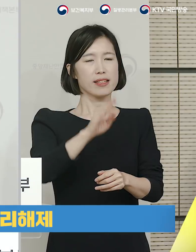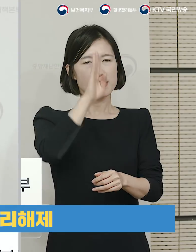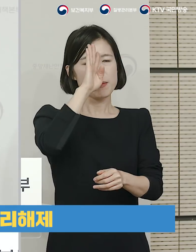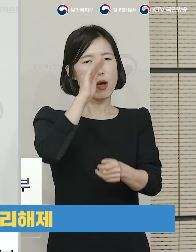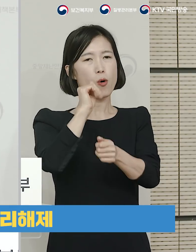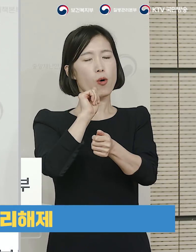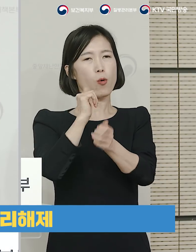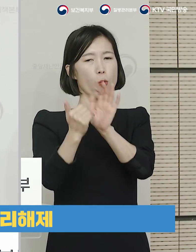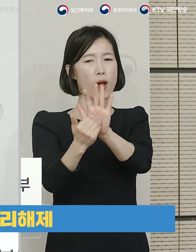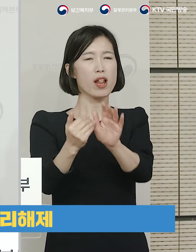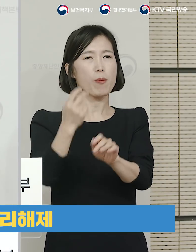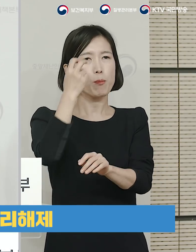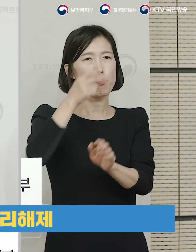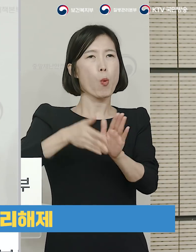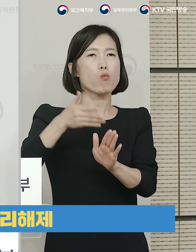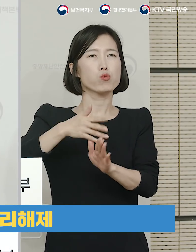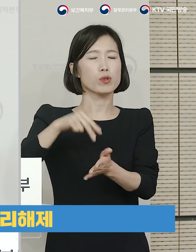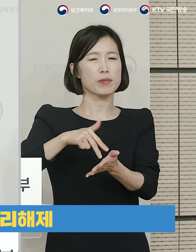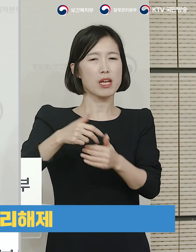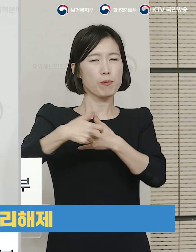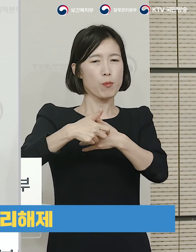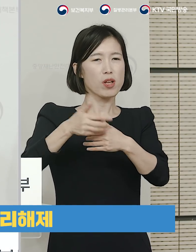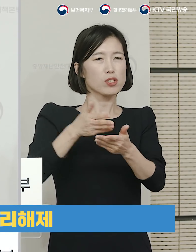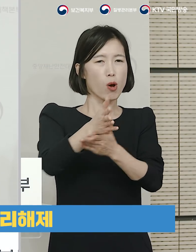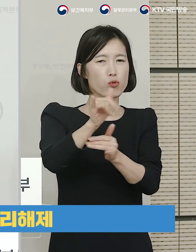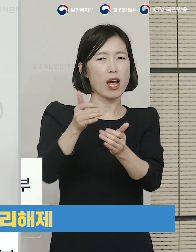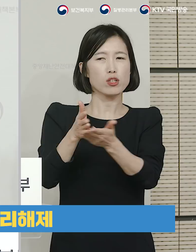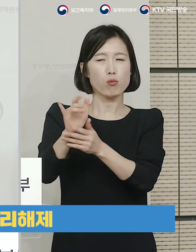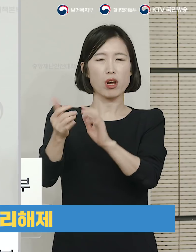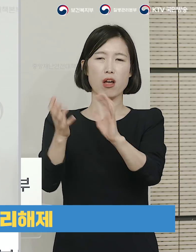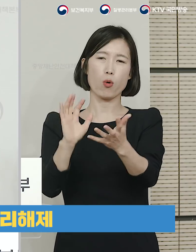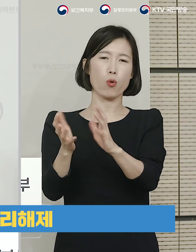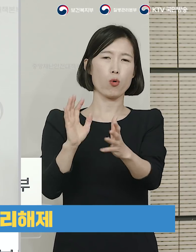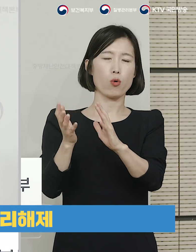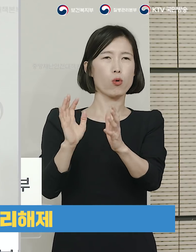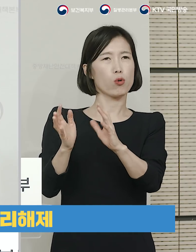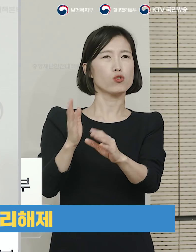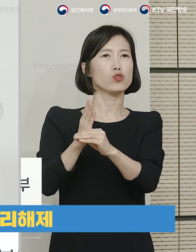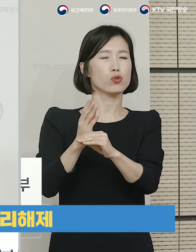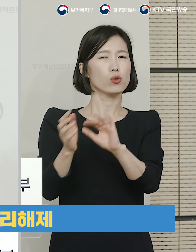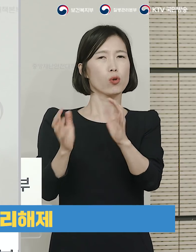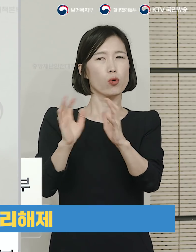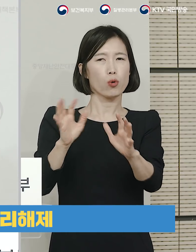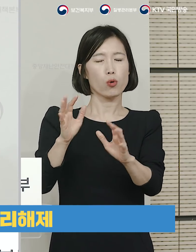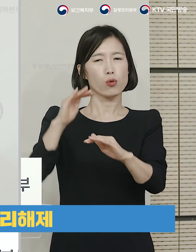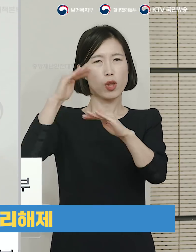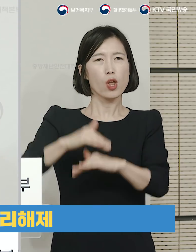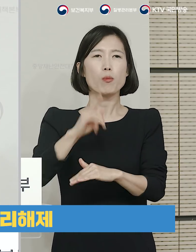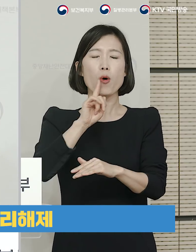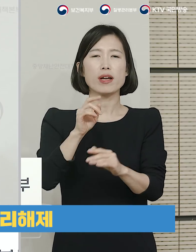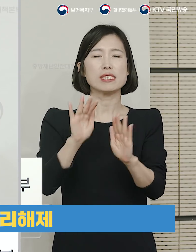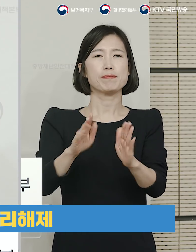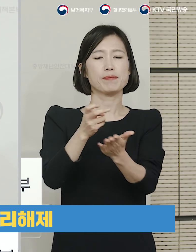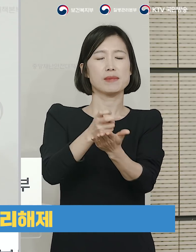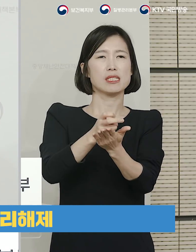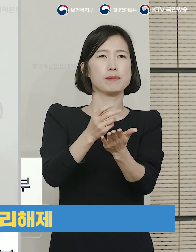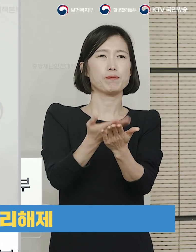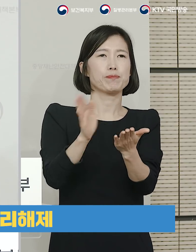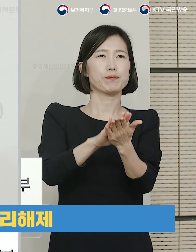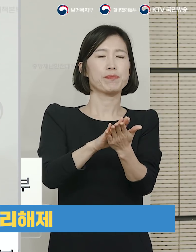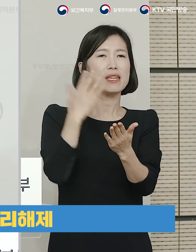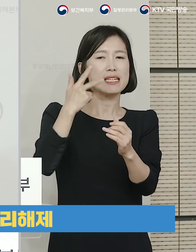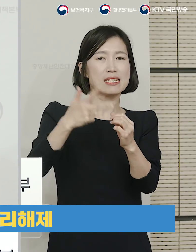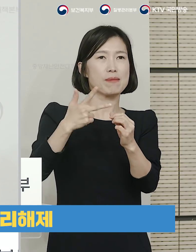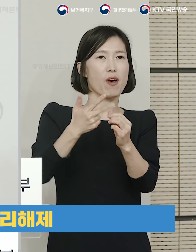질병관리본부에서 의료 전문가들하고의 논의를 거쳐서 지침을